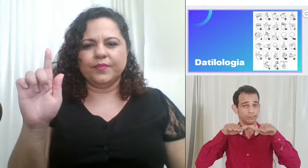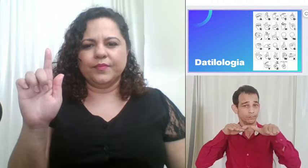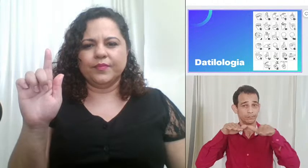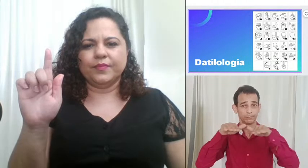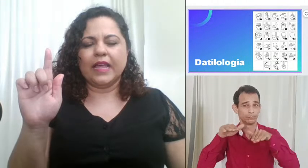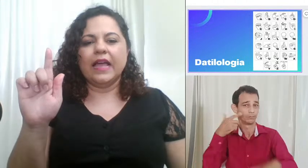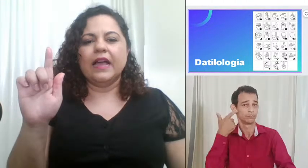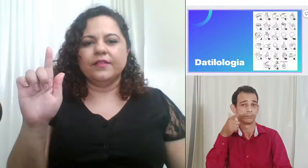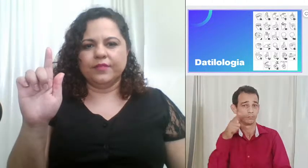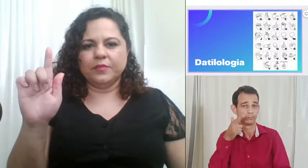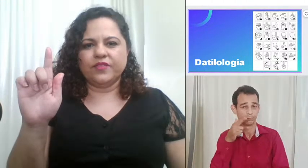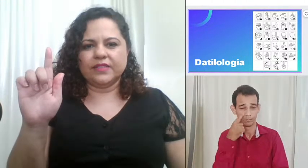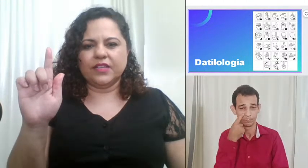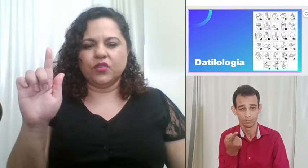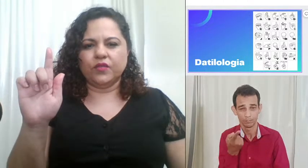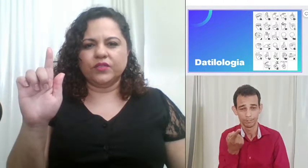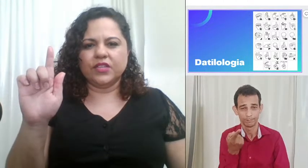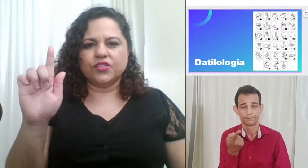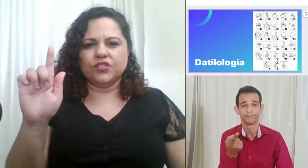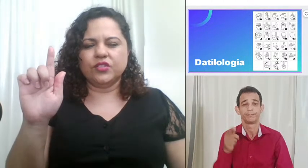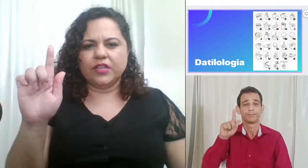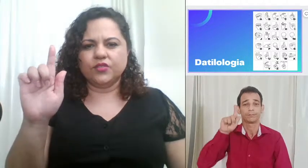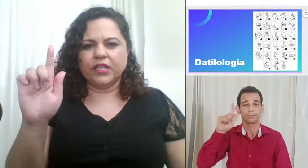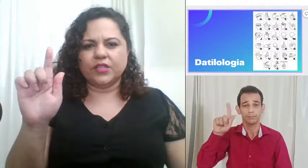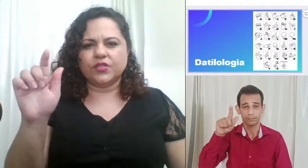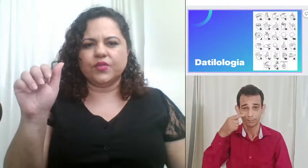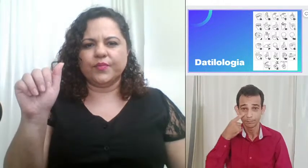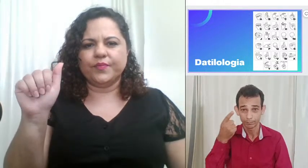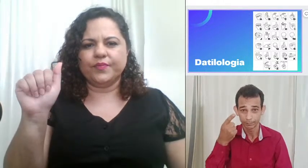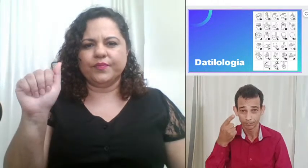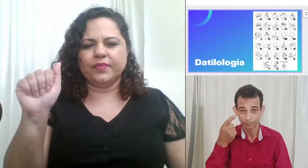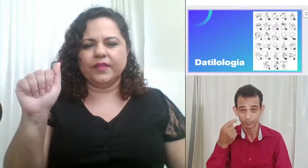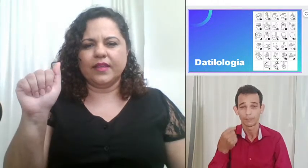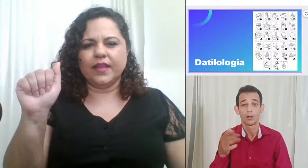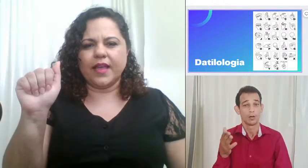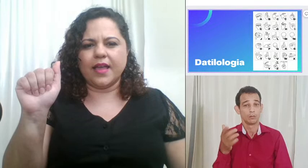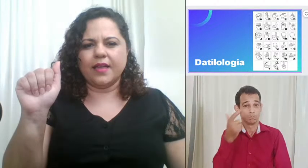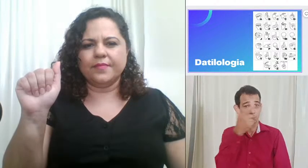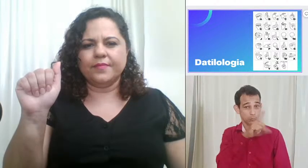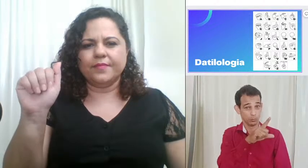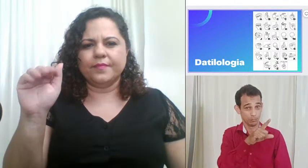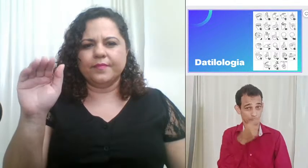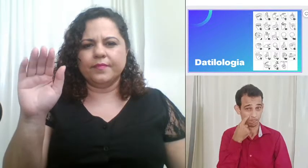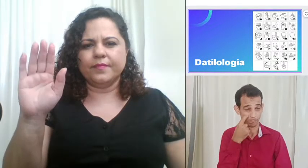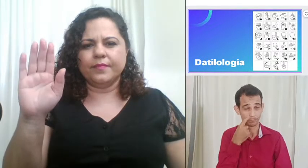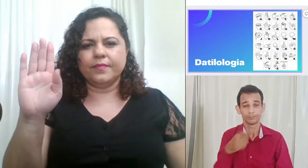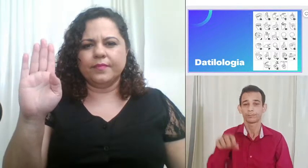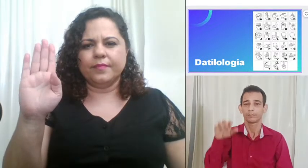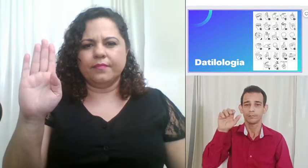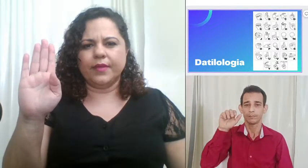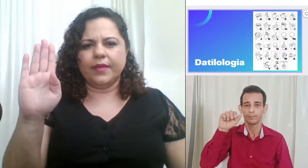vamos fazer de novo desde o início A B